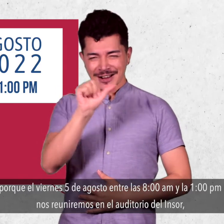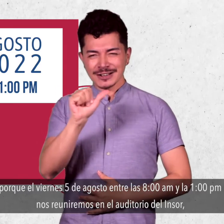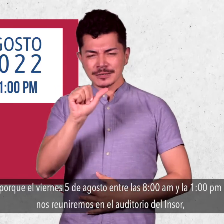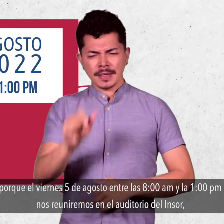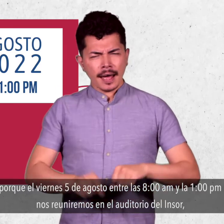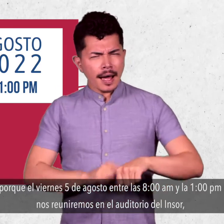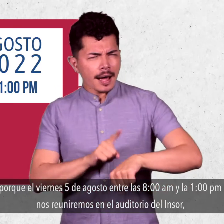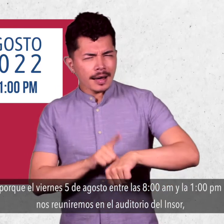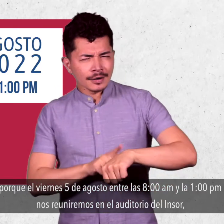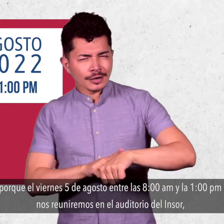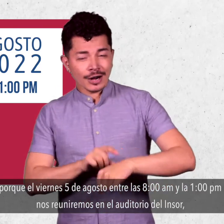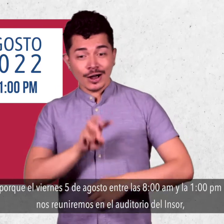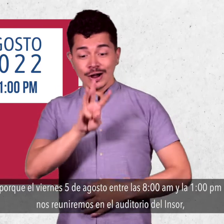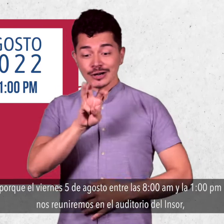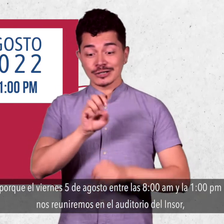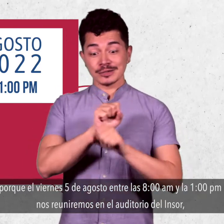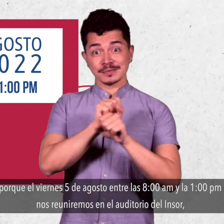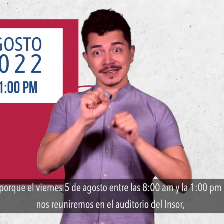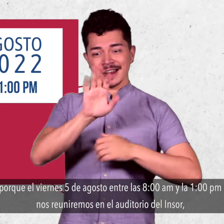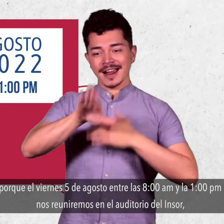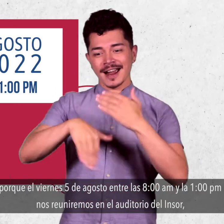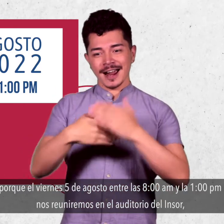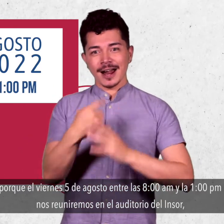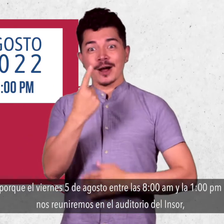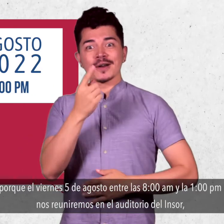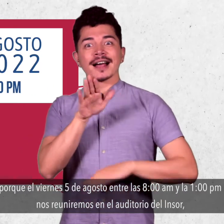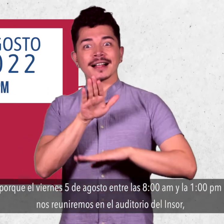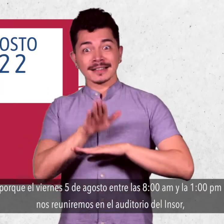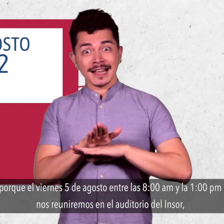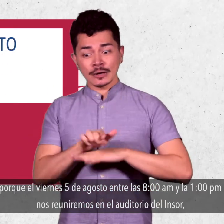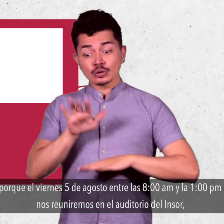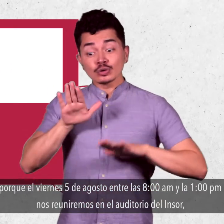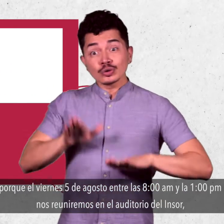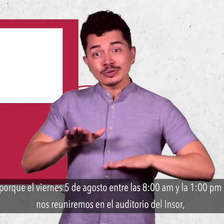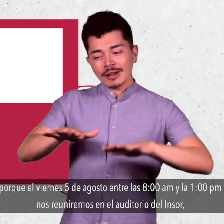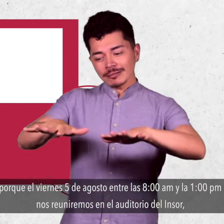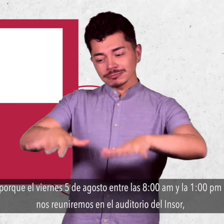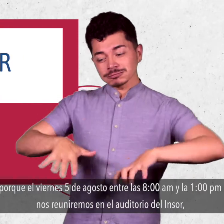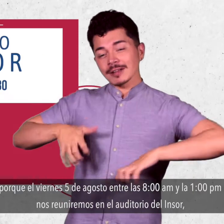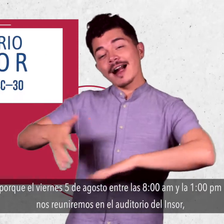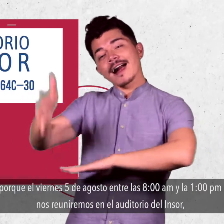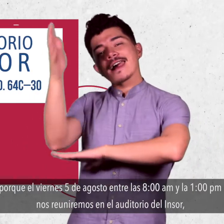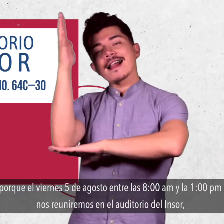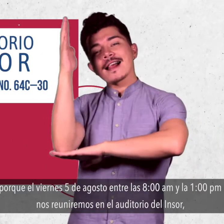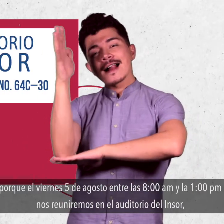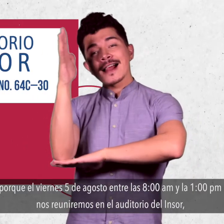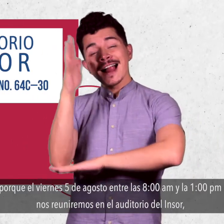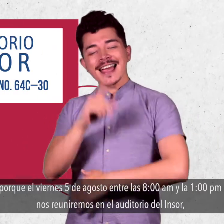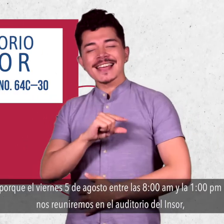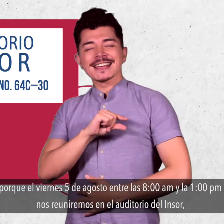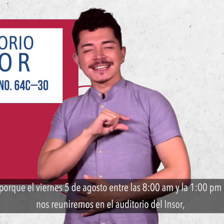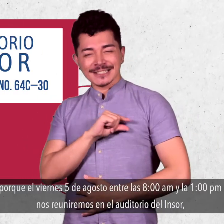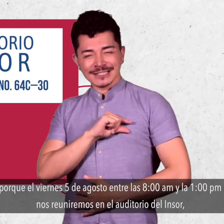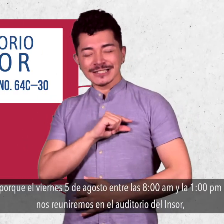5 de agosto, entre las 8 de la mañana y la 1 de la tarde, nos reuniremos en el Auditorio del INSOR,